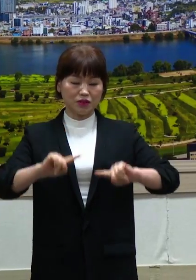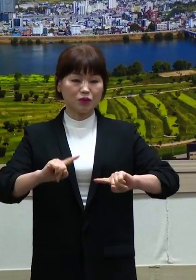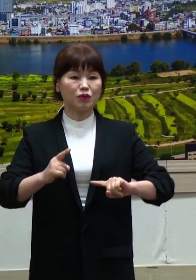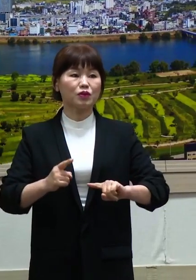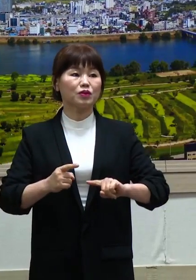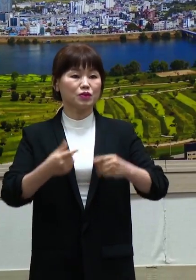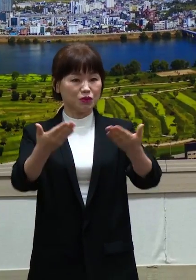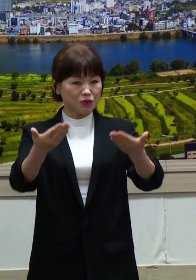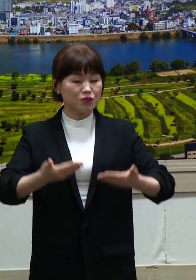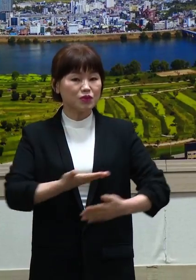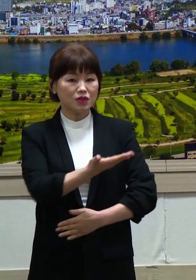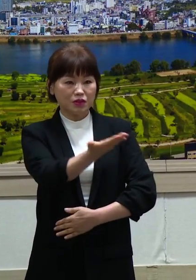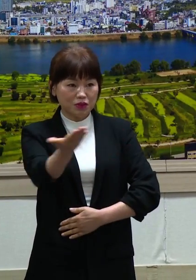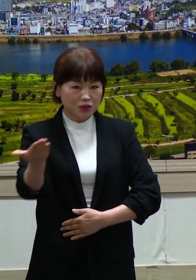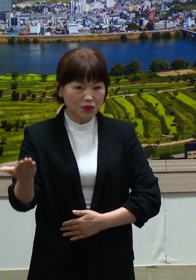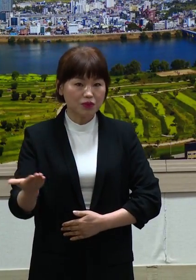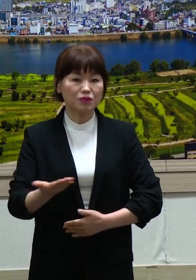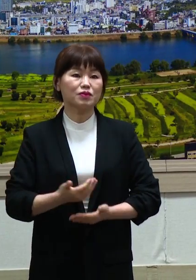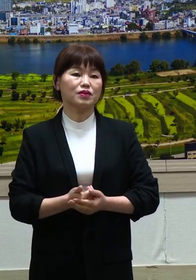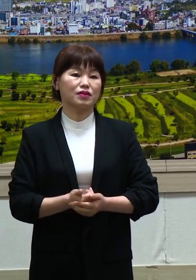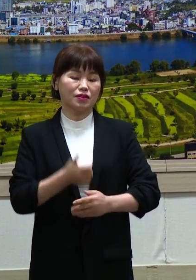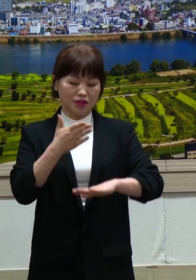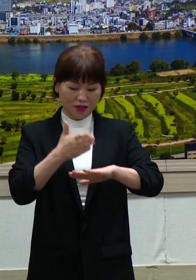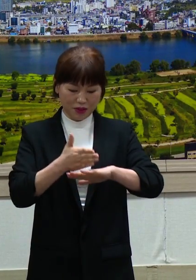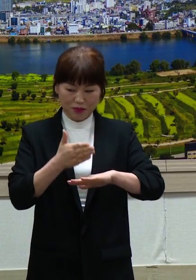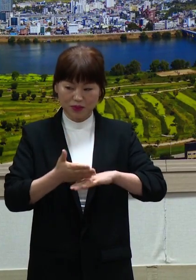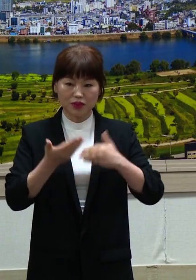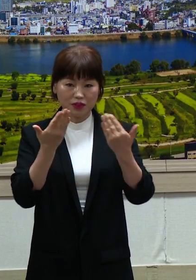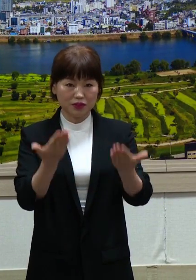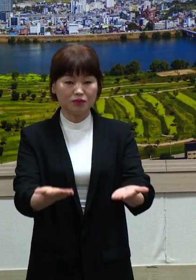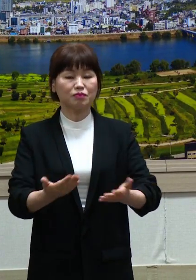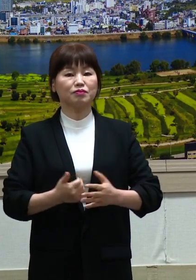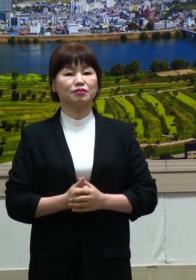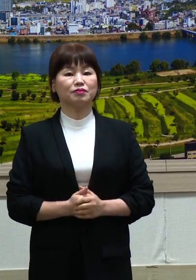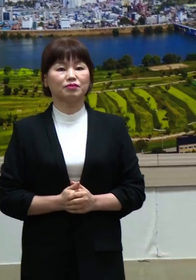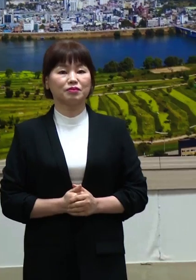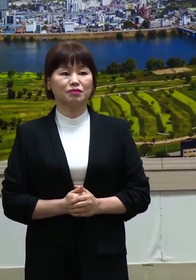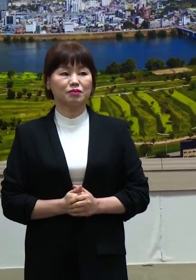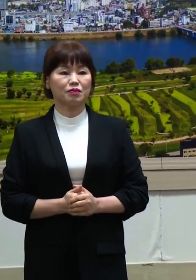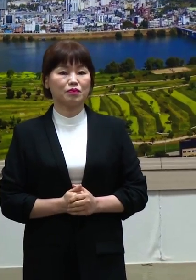운영사 대표님께 진심으로 감사드립니다.